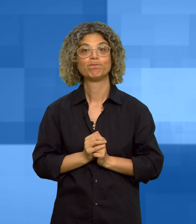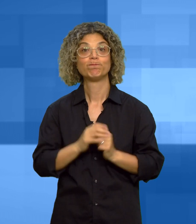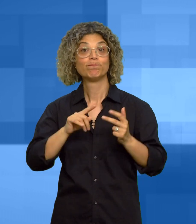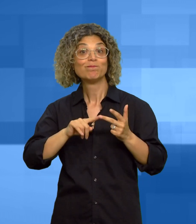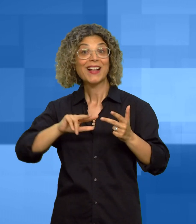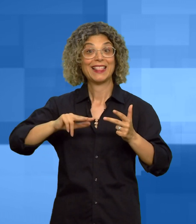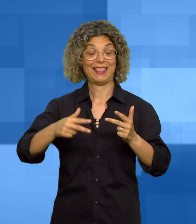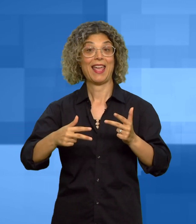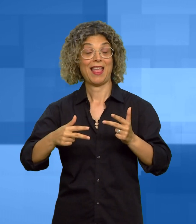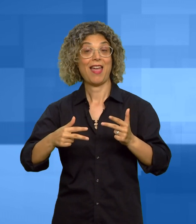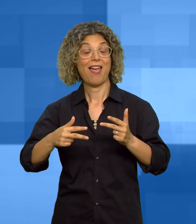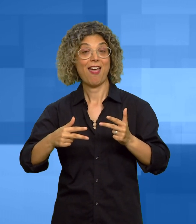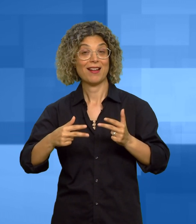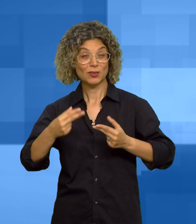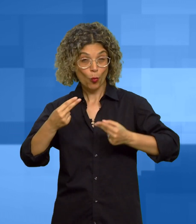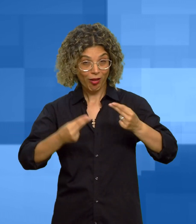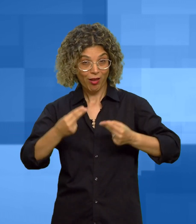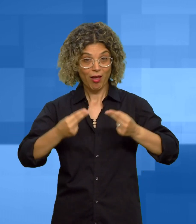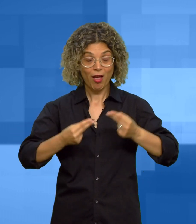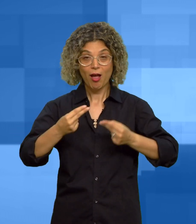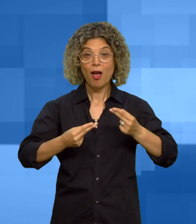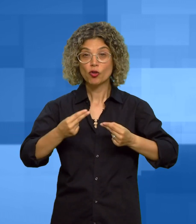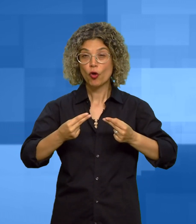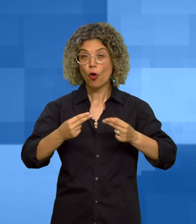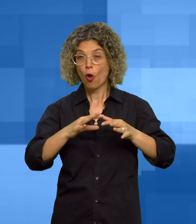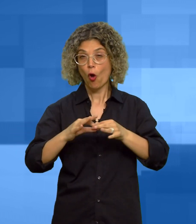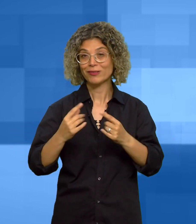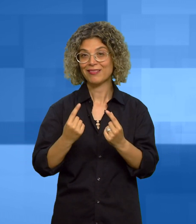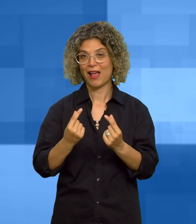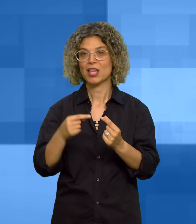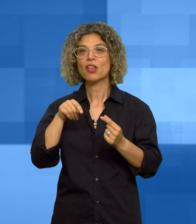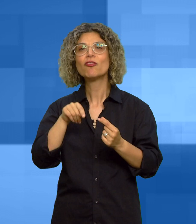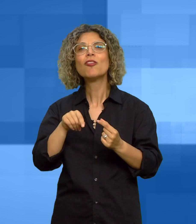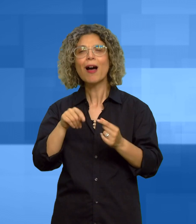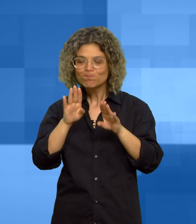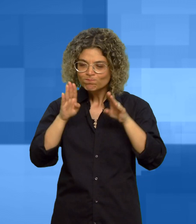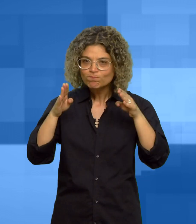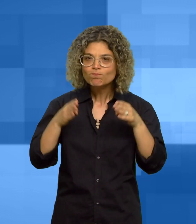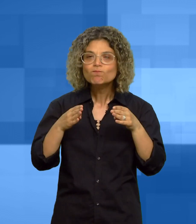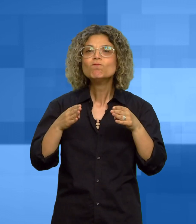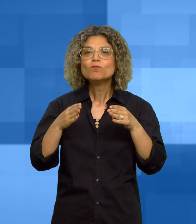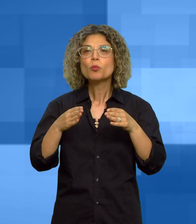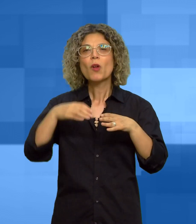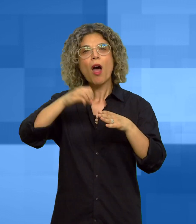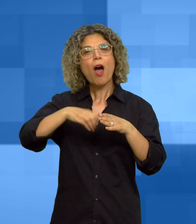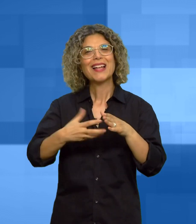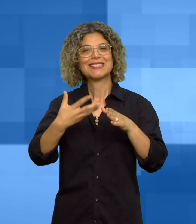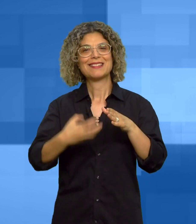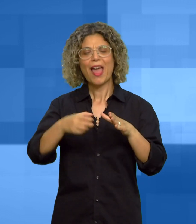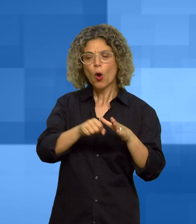infine la terza parte della tariffa farà riferimento al numero dei conferimenti